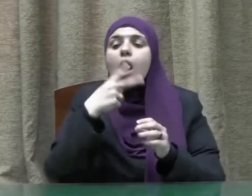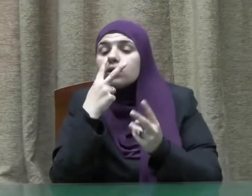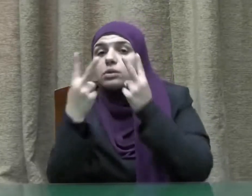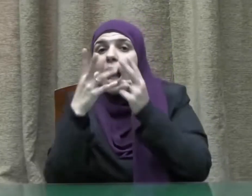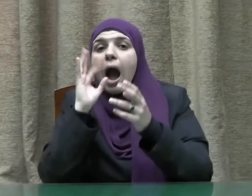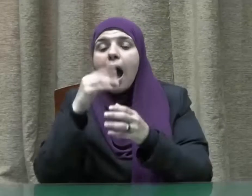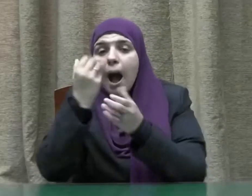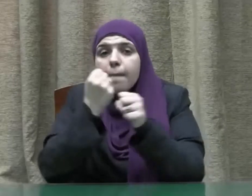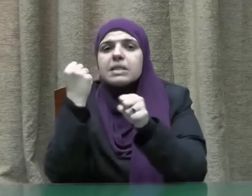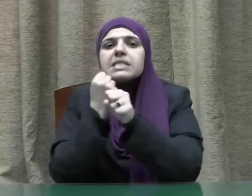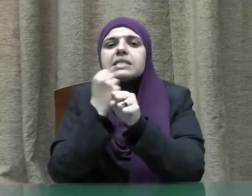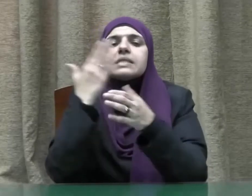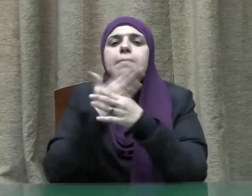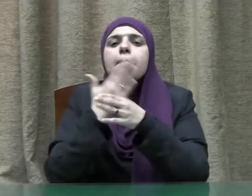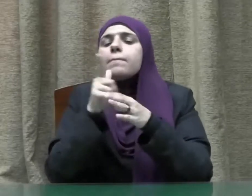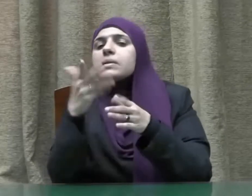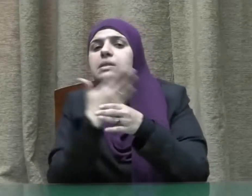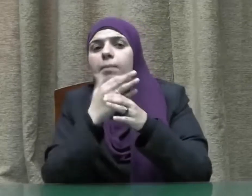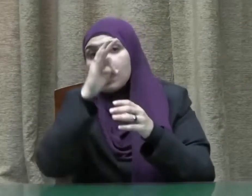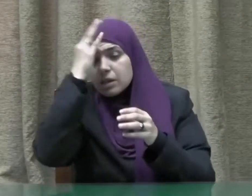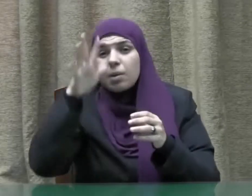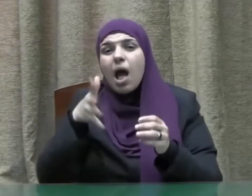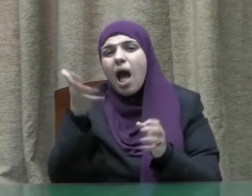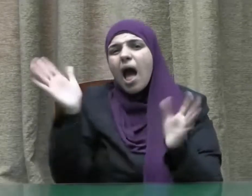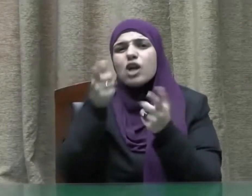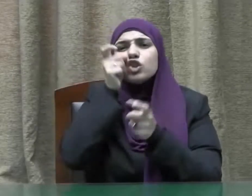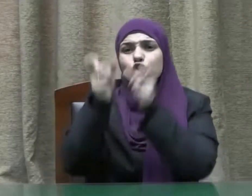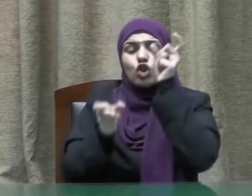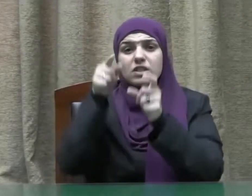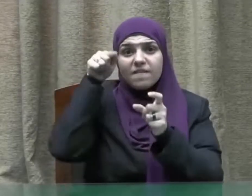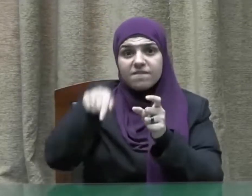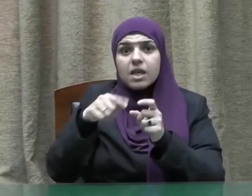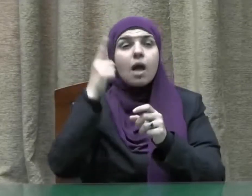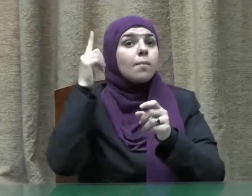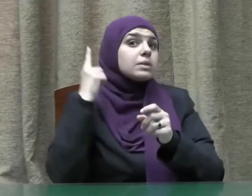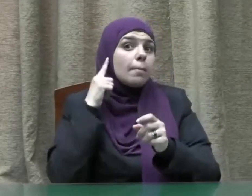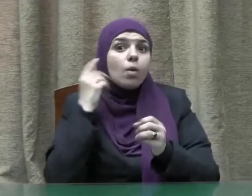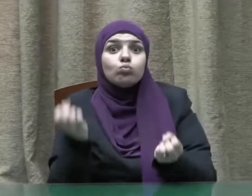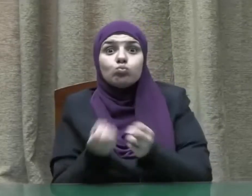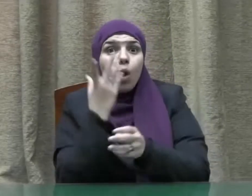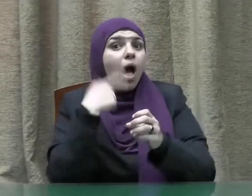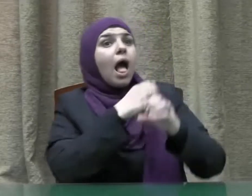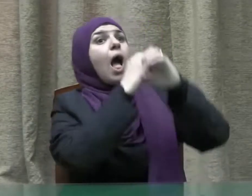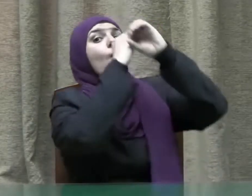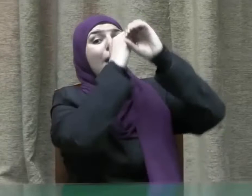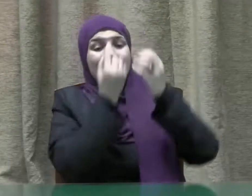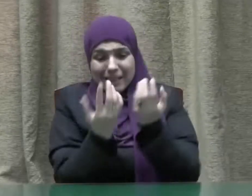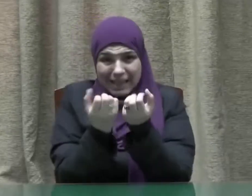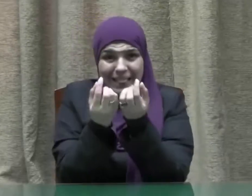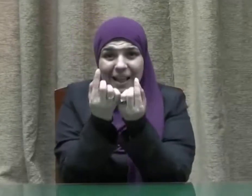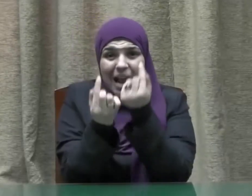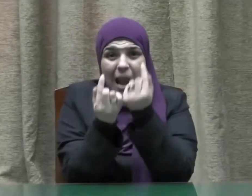بالأسباب إن قامت على أحدكم القيامة وفي يده فسيلة